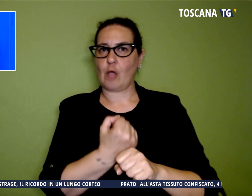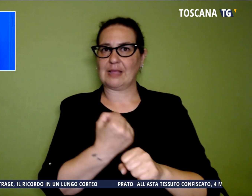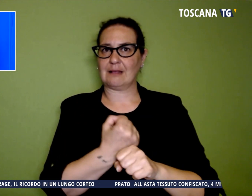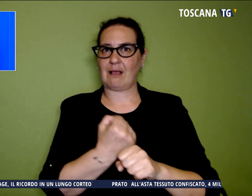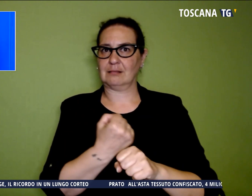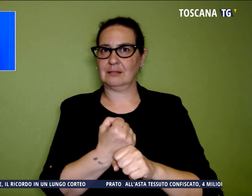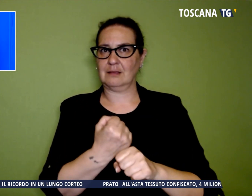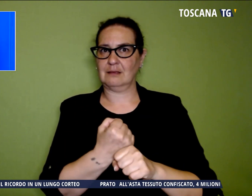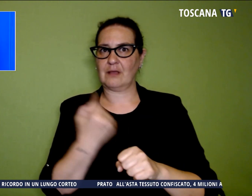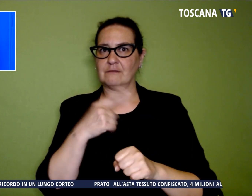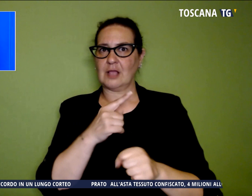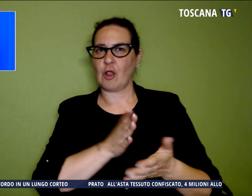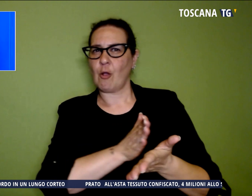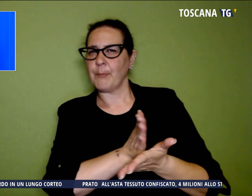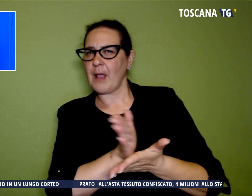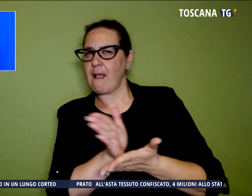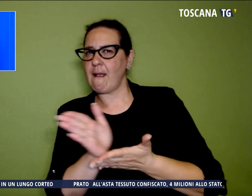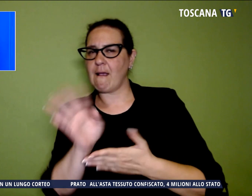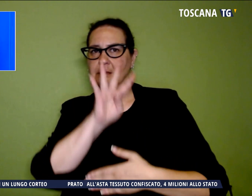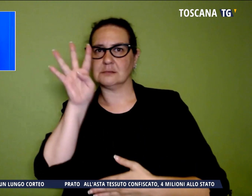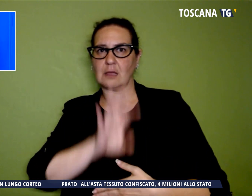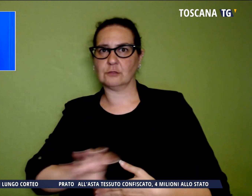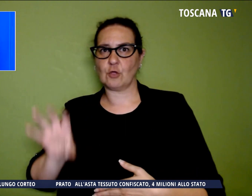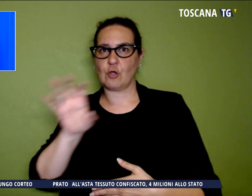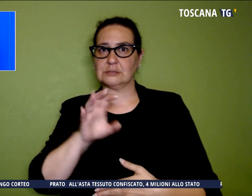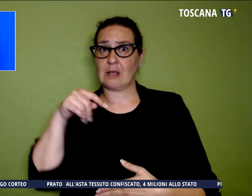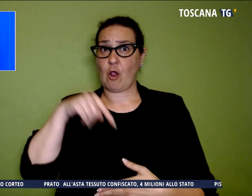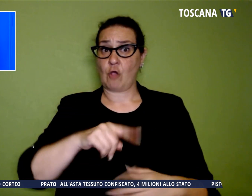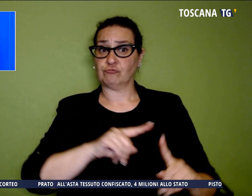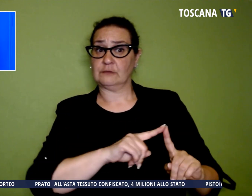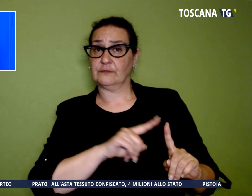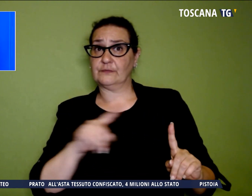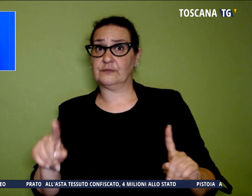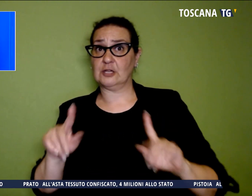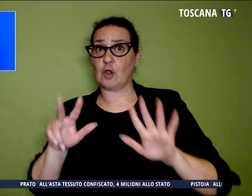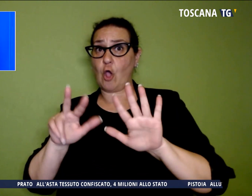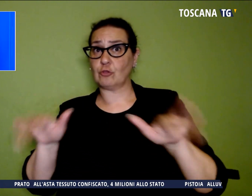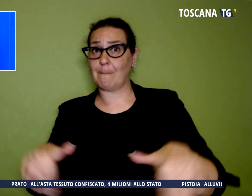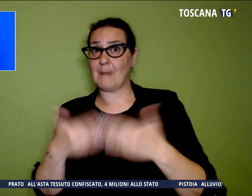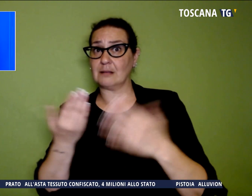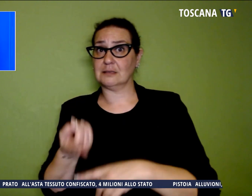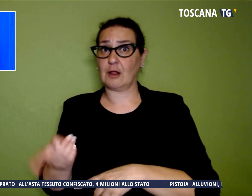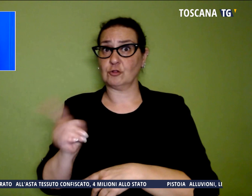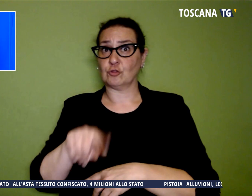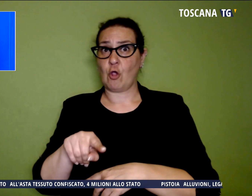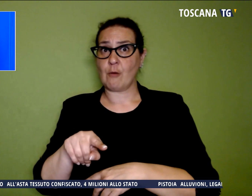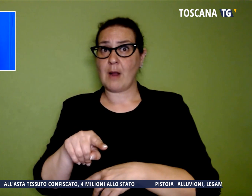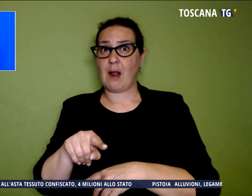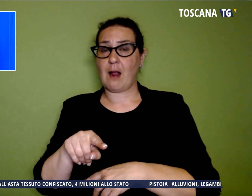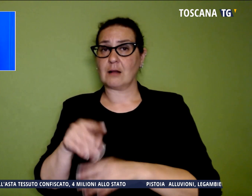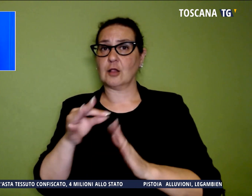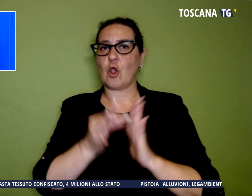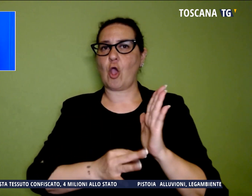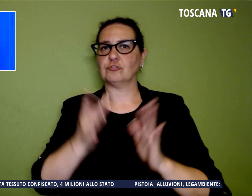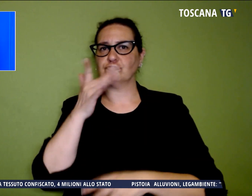attraversa la Toscana, dove oggi e fino alle 8 di domani è allerta arancione per